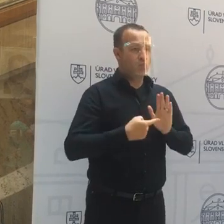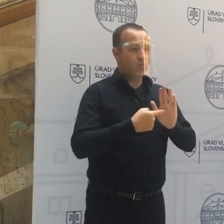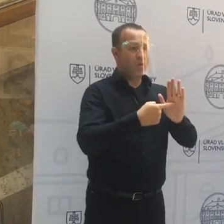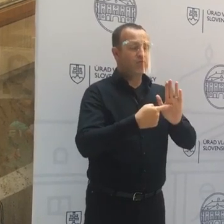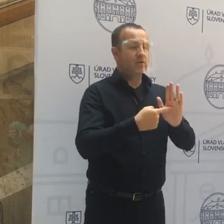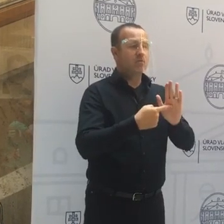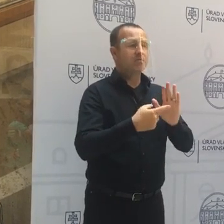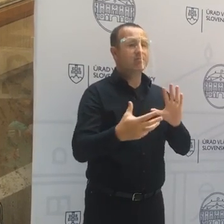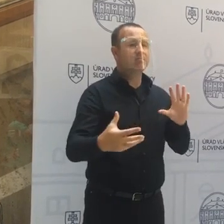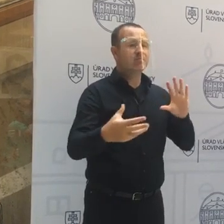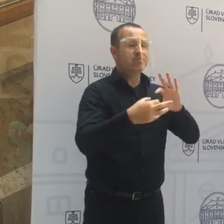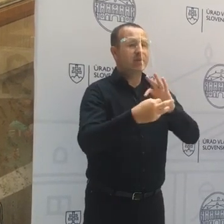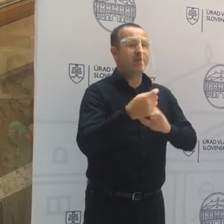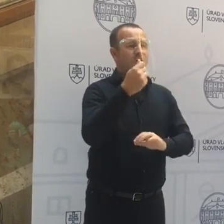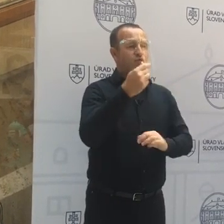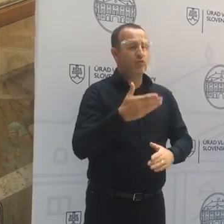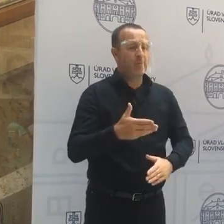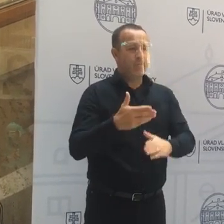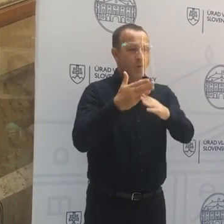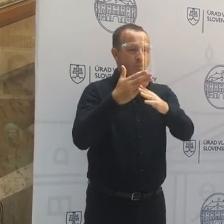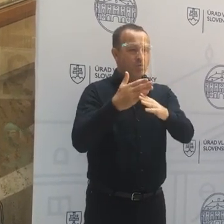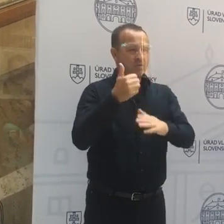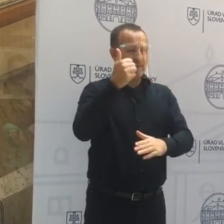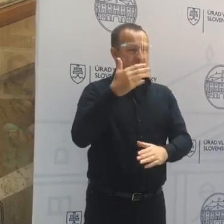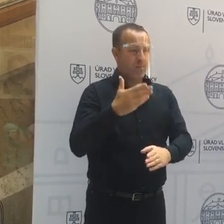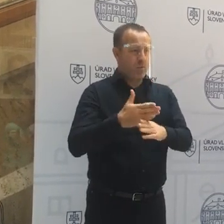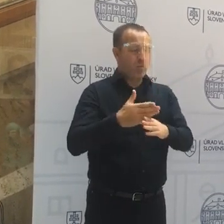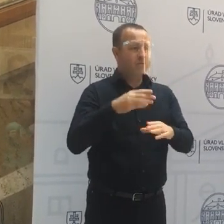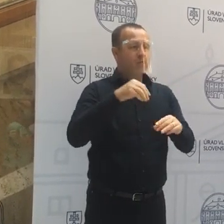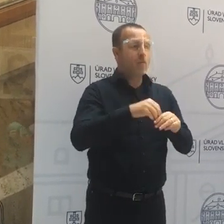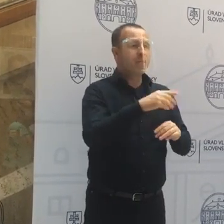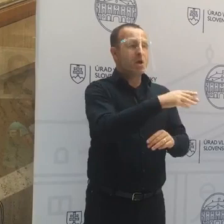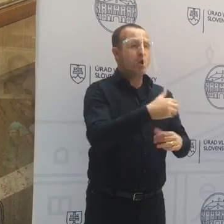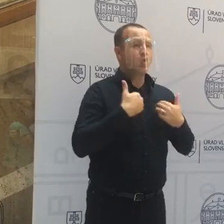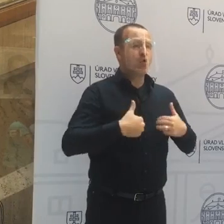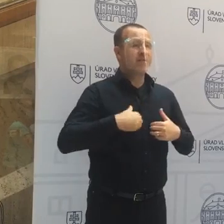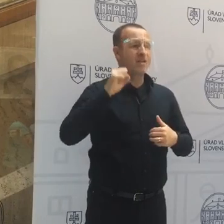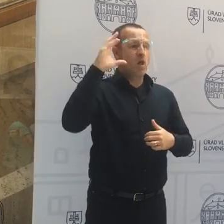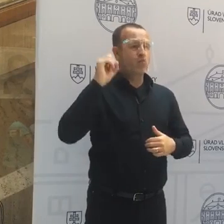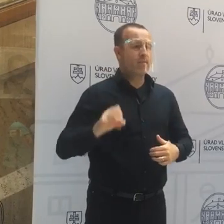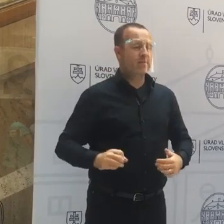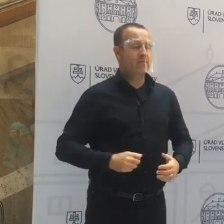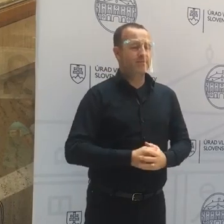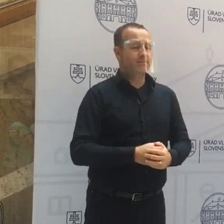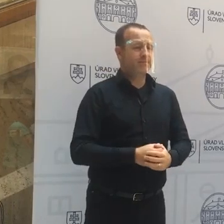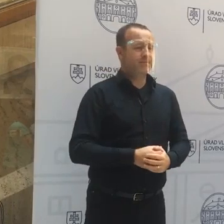naviazanie finančnej pomoci, prvej pomoci na COVID-automat. Nech sa páči, pán minister.